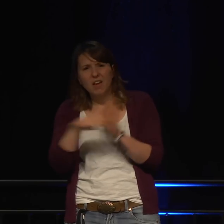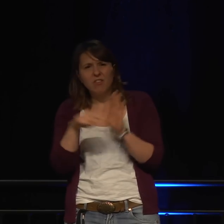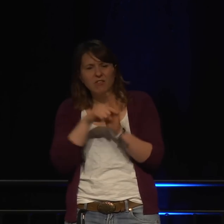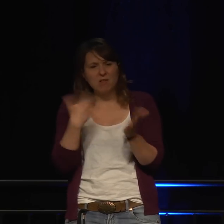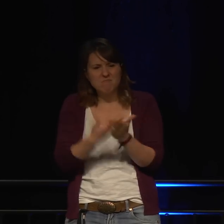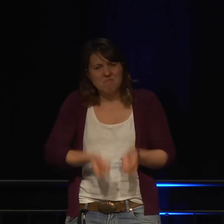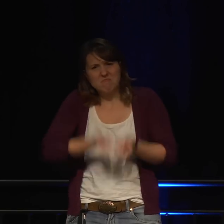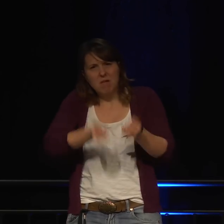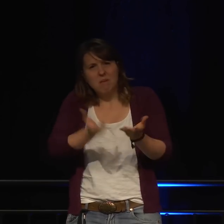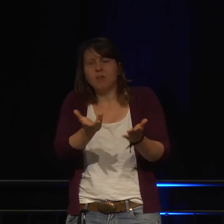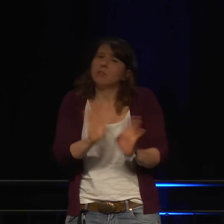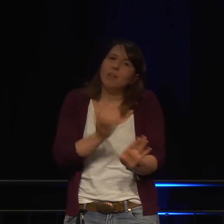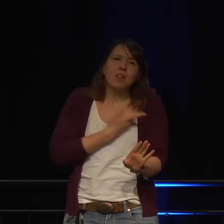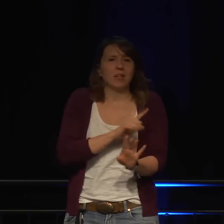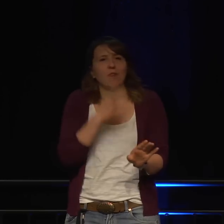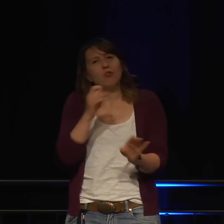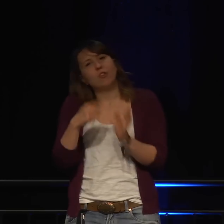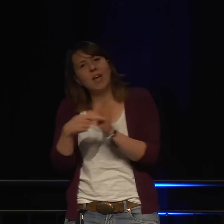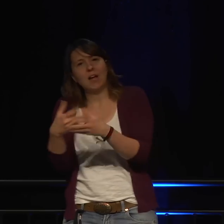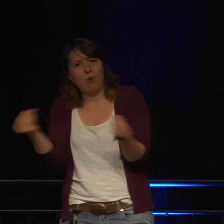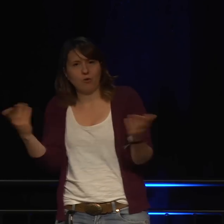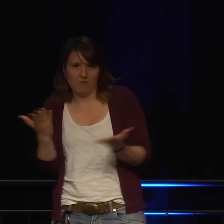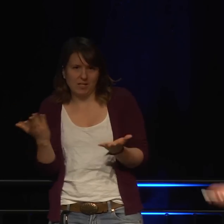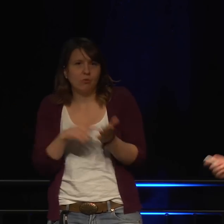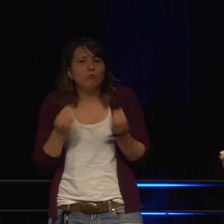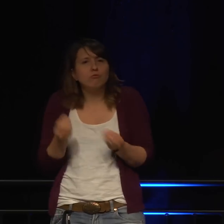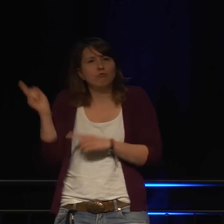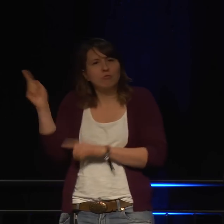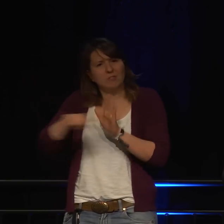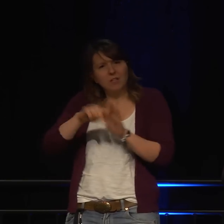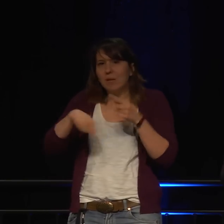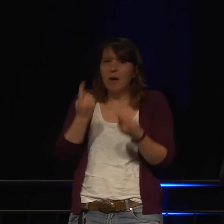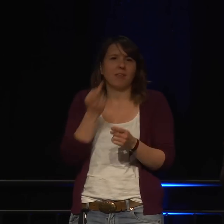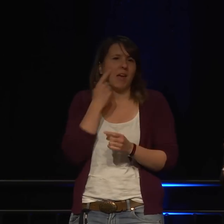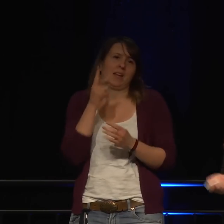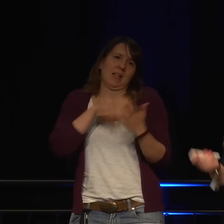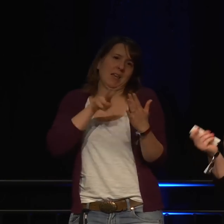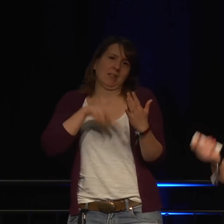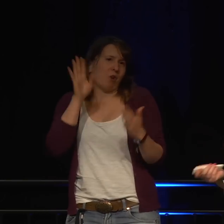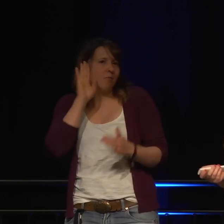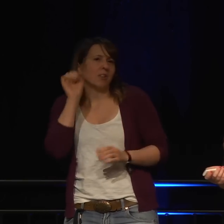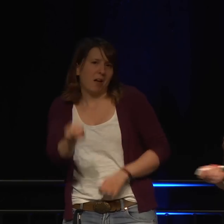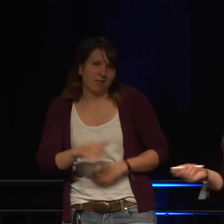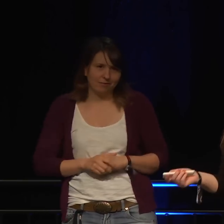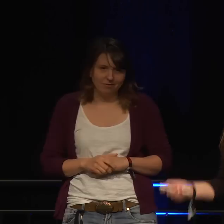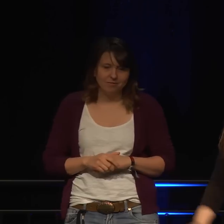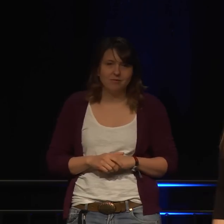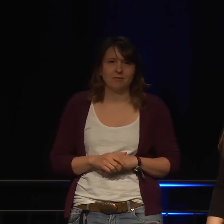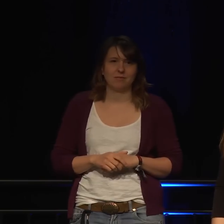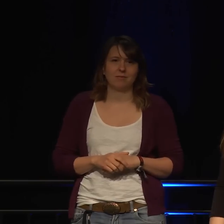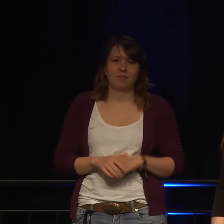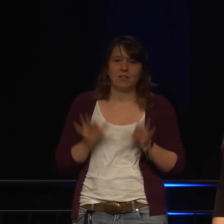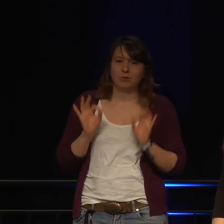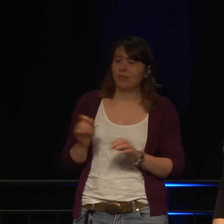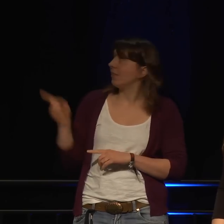und ich will nicht nur Negativbeispiele bringen, so dass wir was lernen können draußen. Das ist perfekt für das